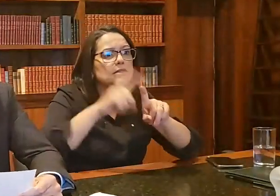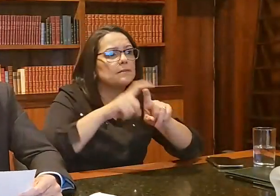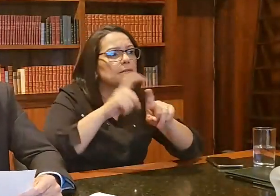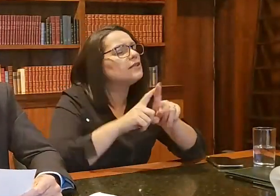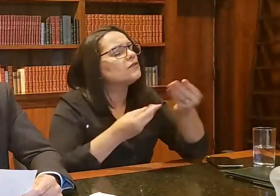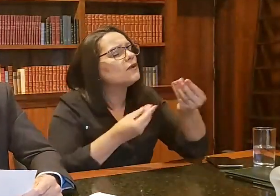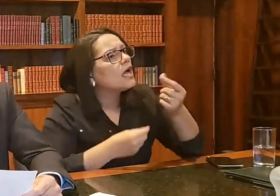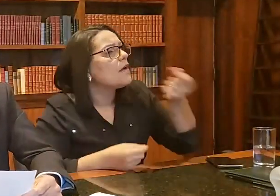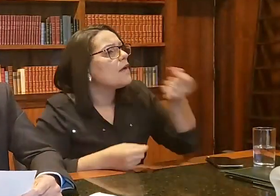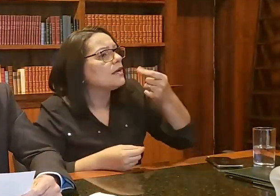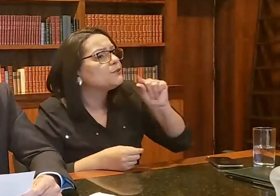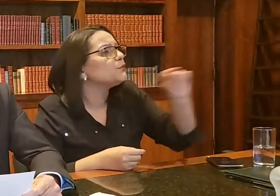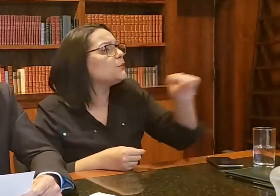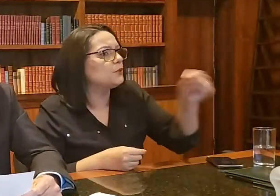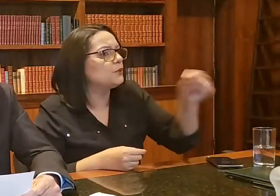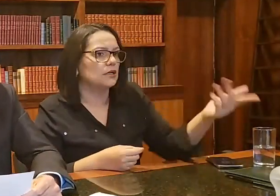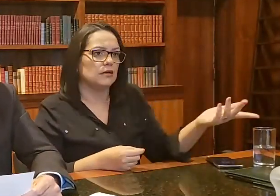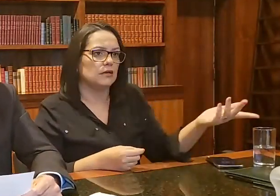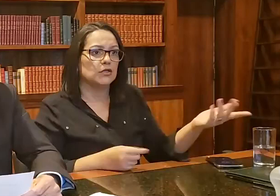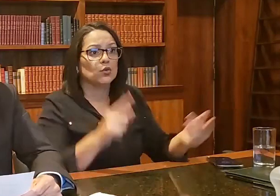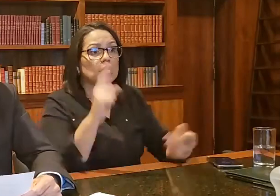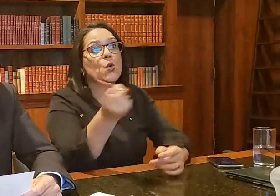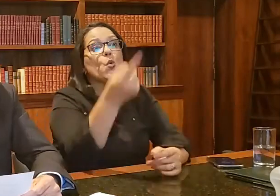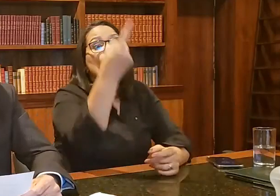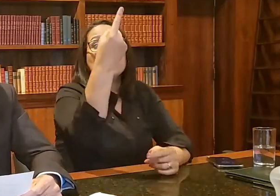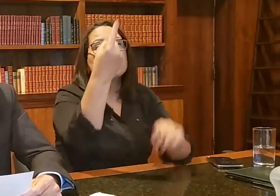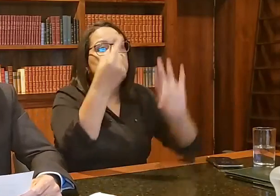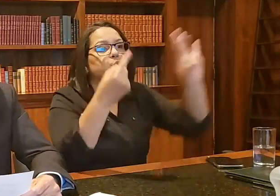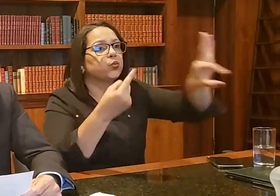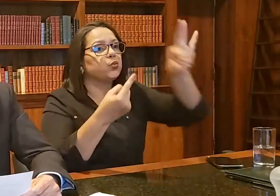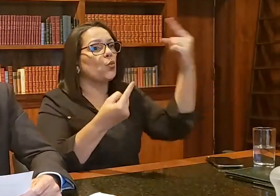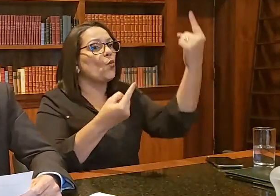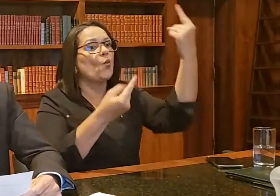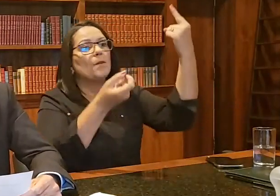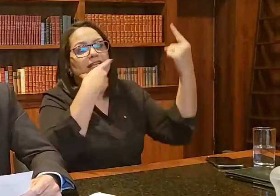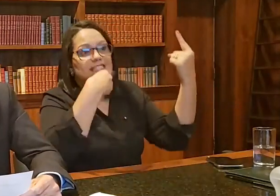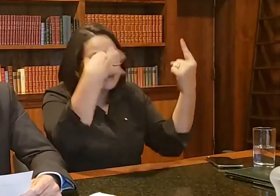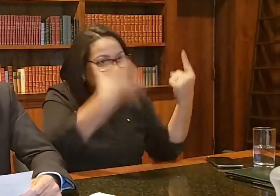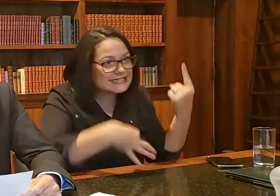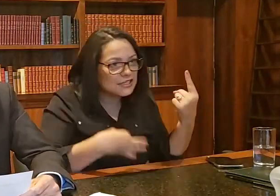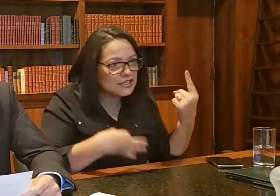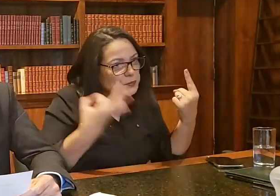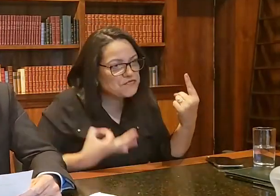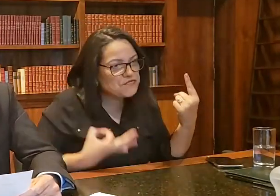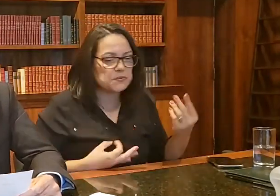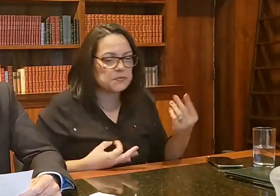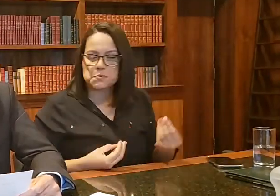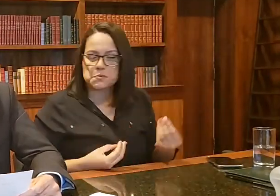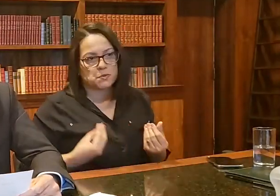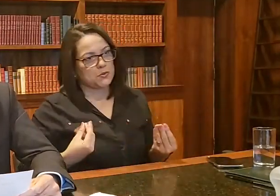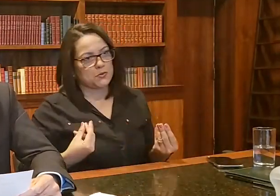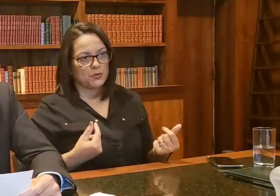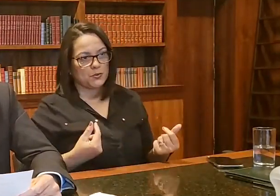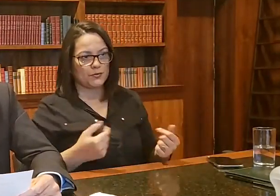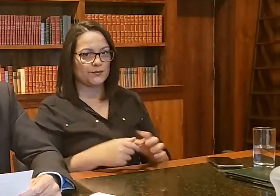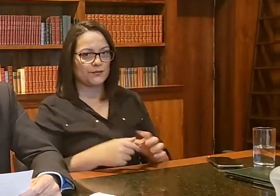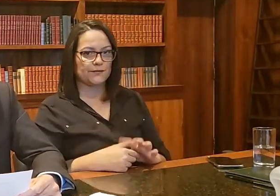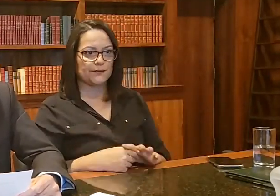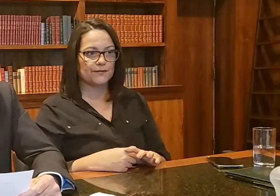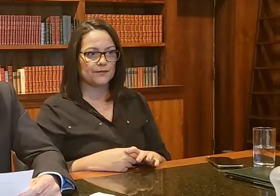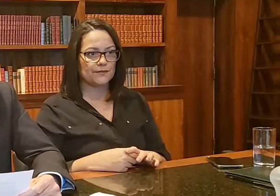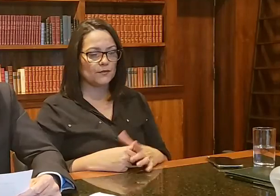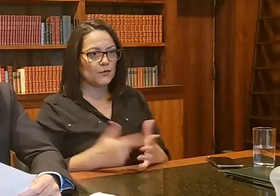para você. Não tem um medicamento certo para isso ainda, de forma, de forma